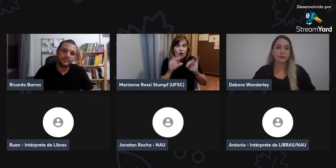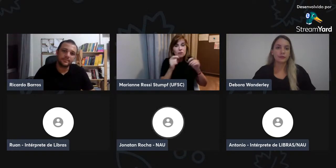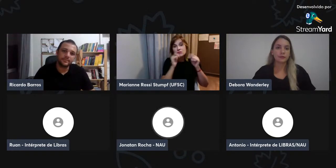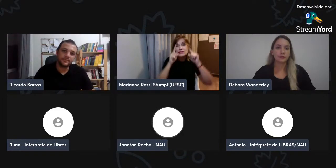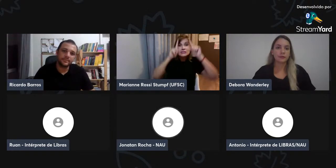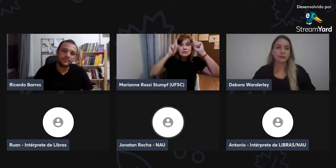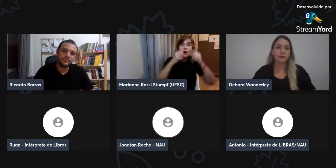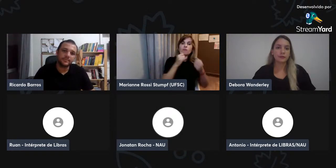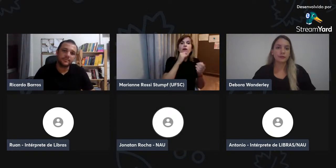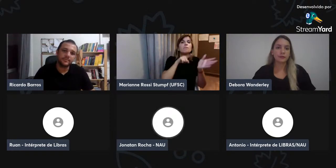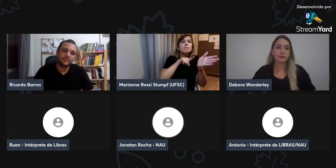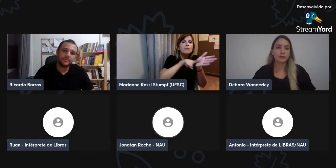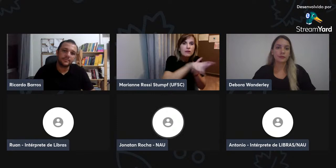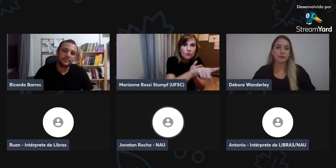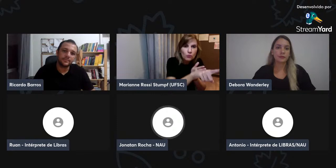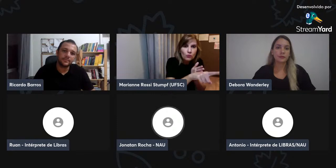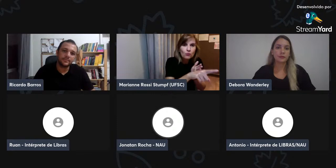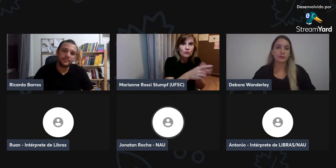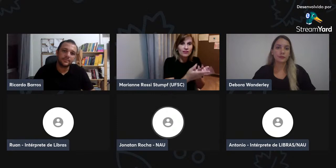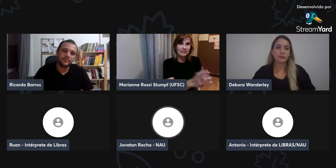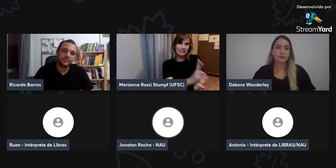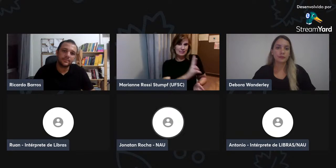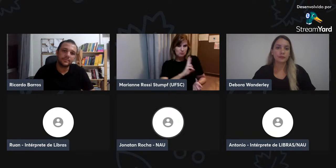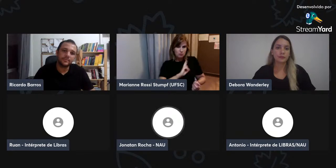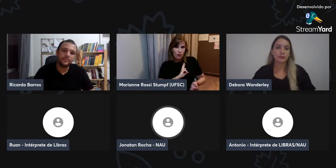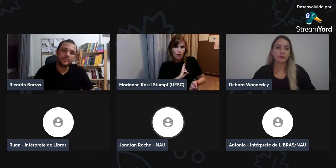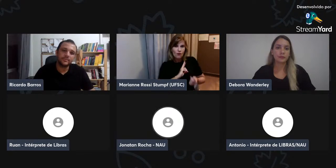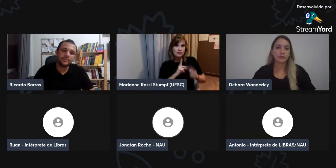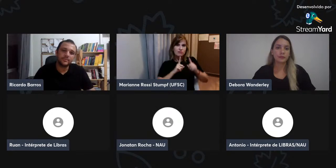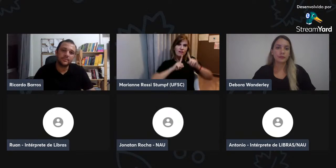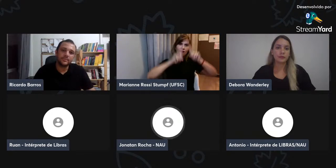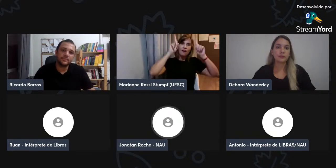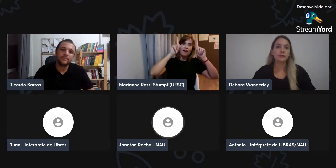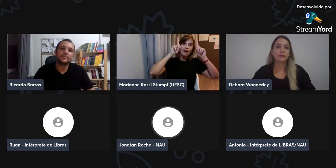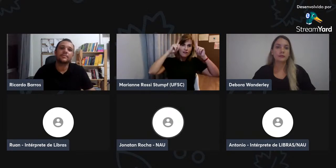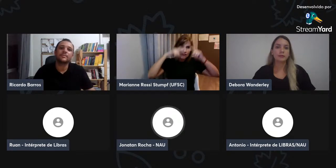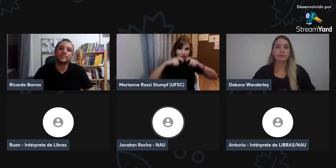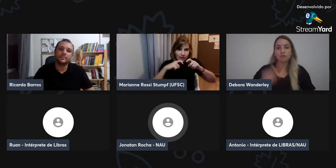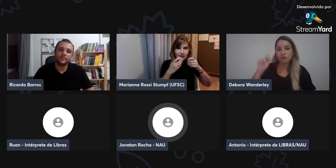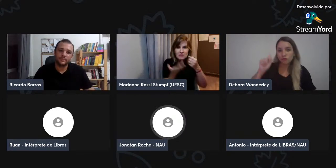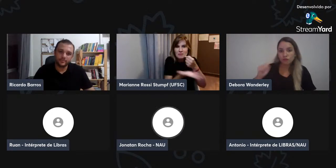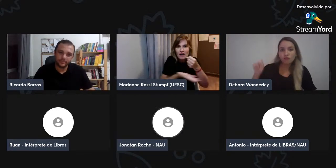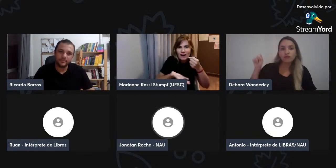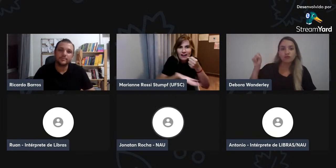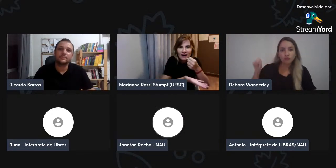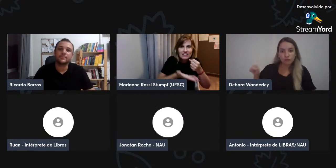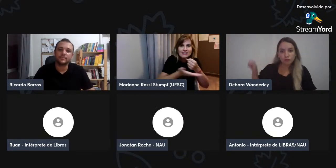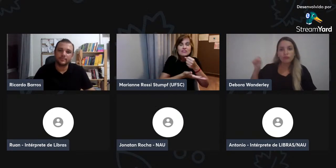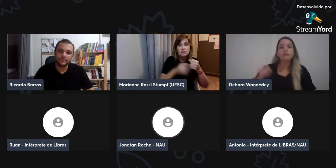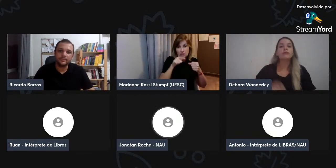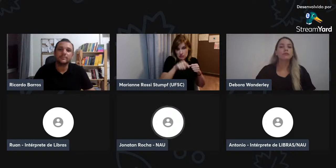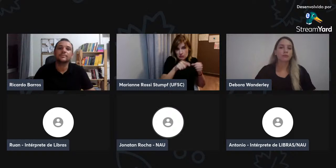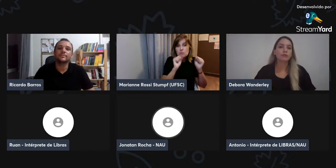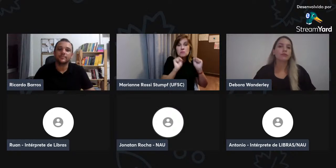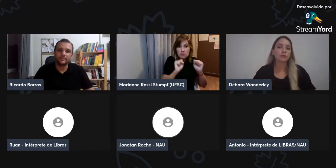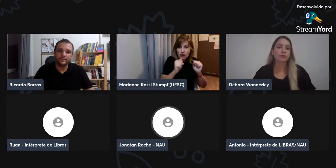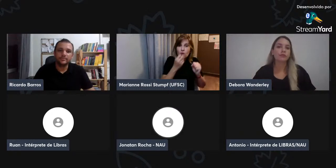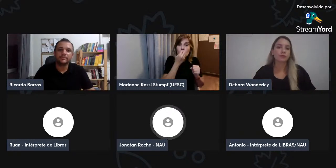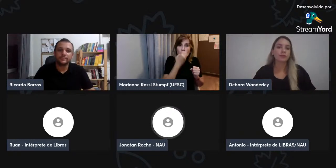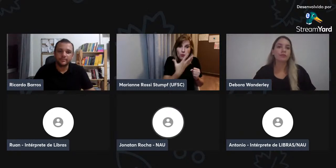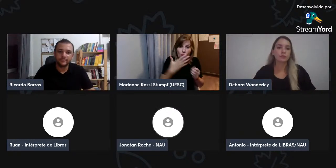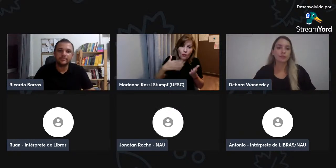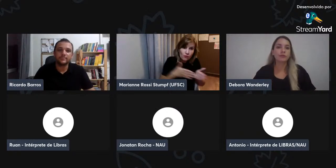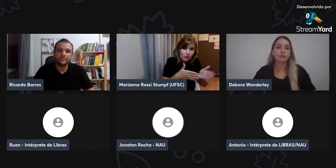para interagir com os alunos ouvintes, também, os surdos, né, fazer uma perguntas e respostas, né, usar expressões